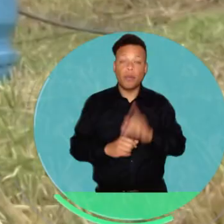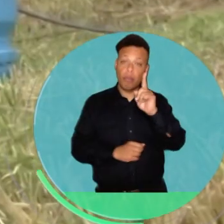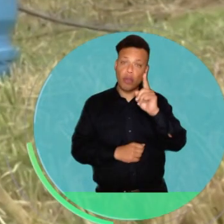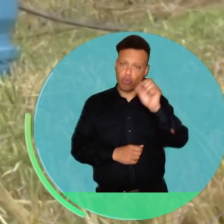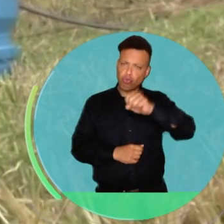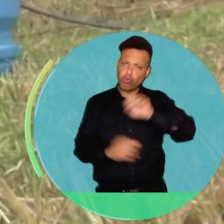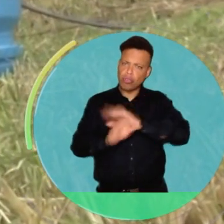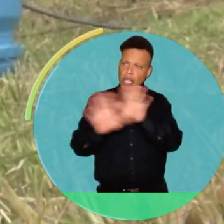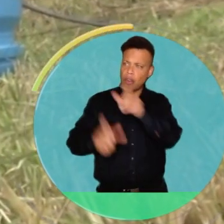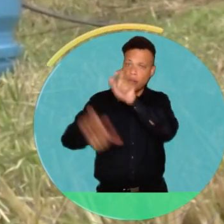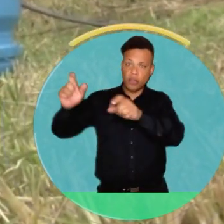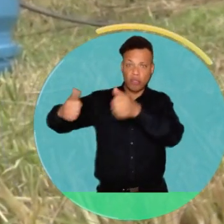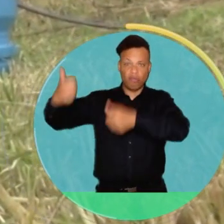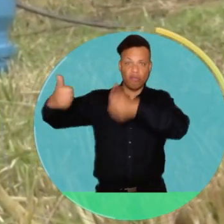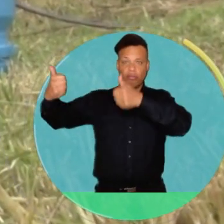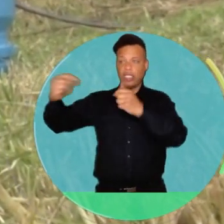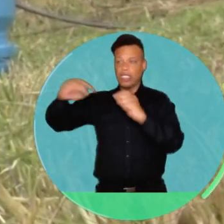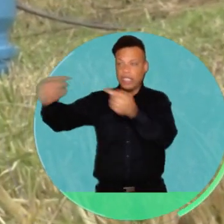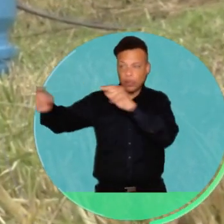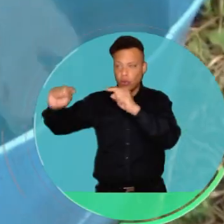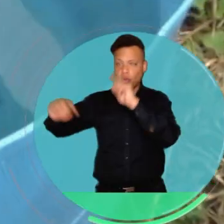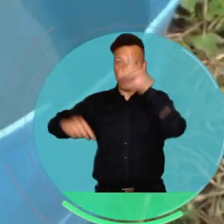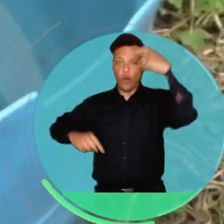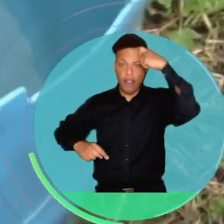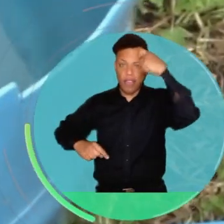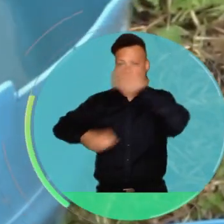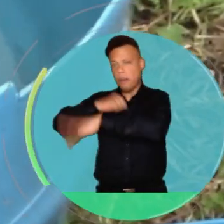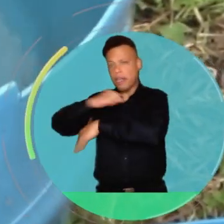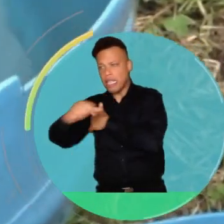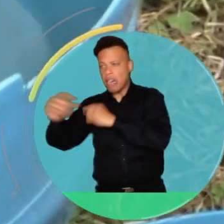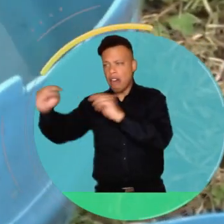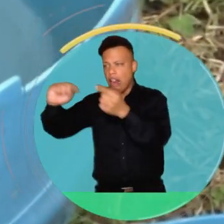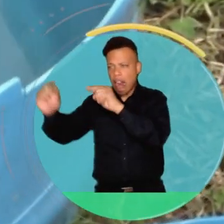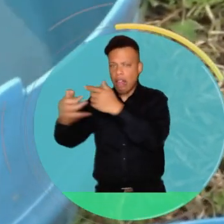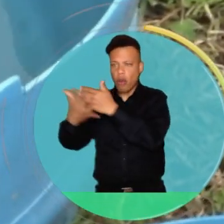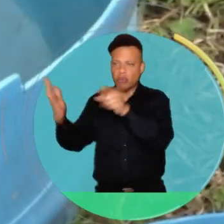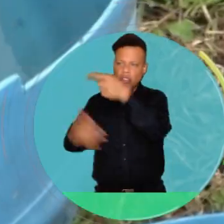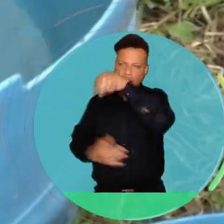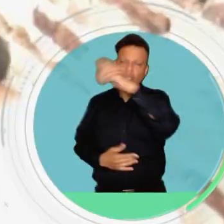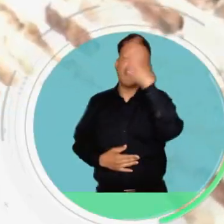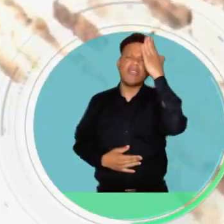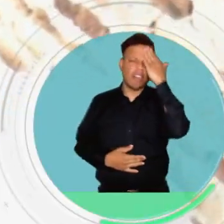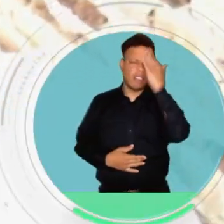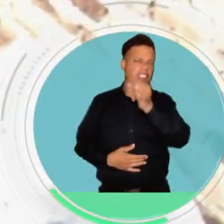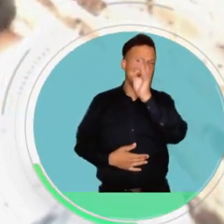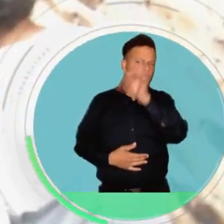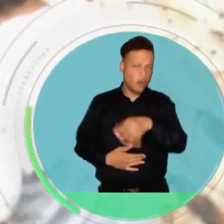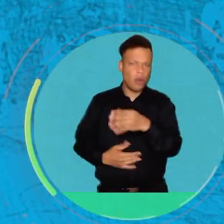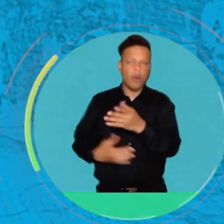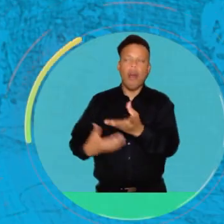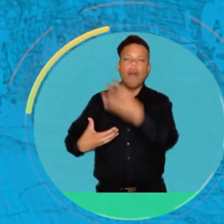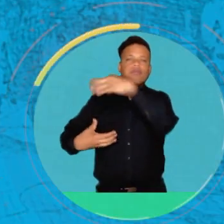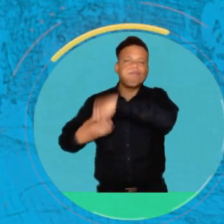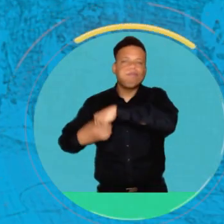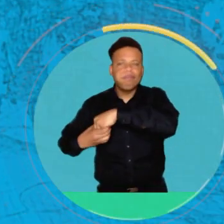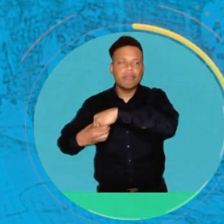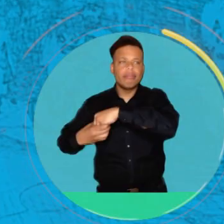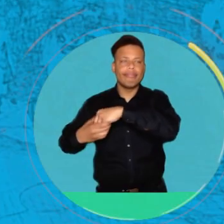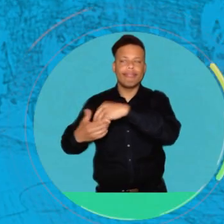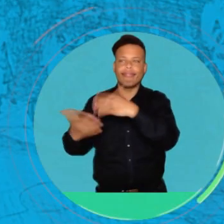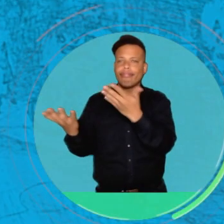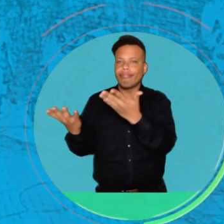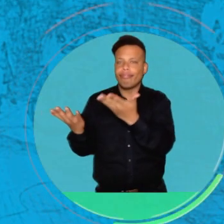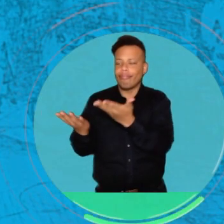Pero yo creo que sí debe estar en la discusión, la gente que toma las decisiones dentro del gobierno, dentro del ministerio, seguramente lo tienen.